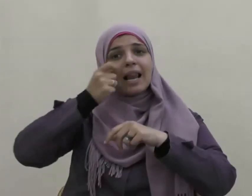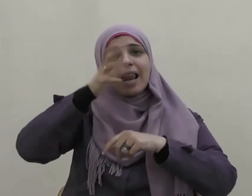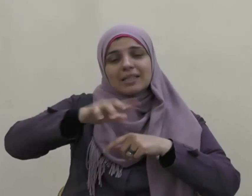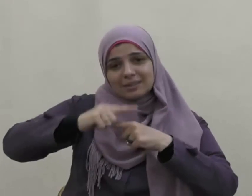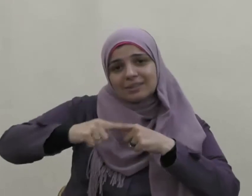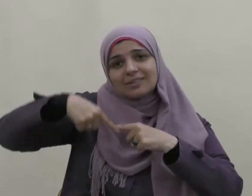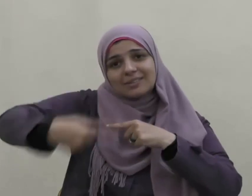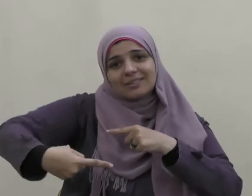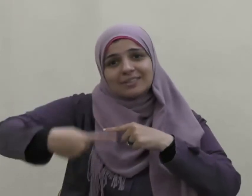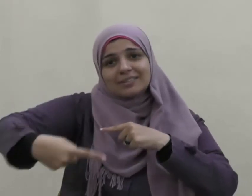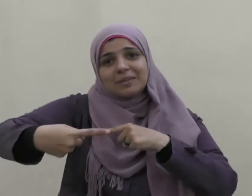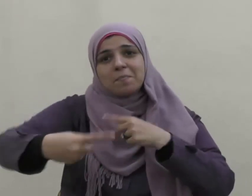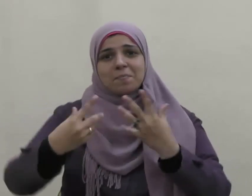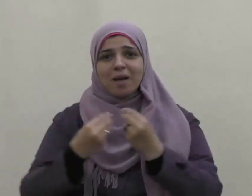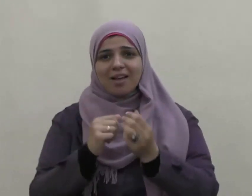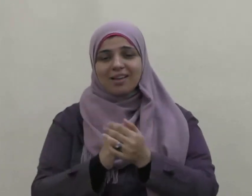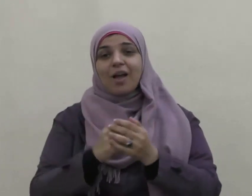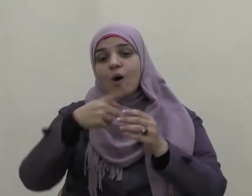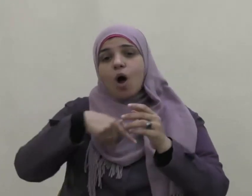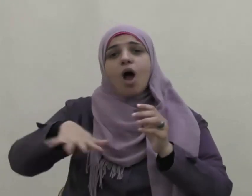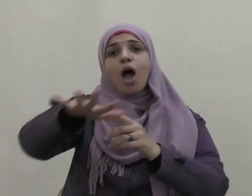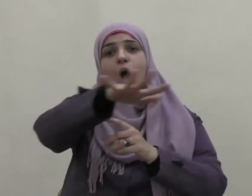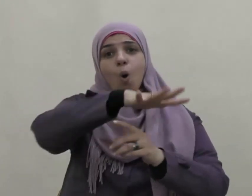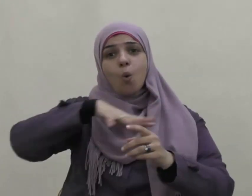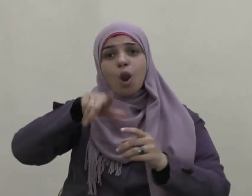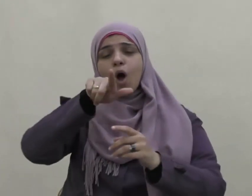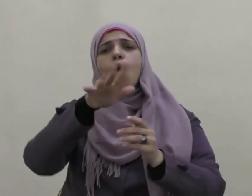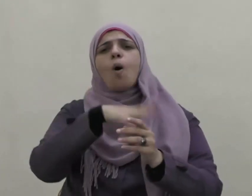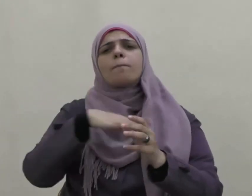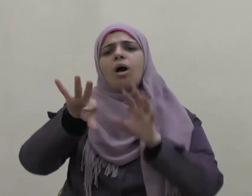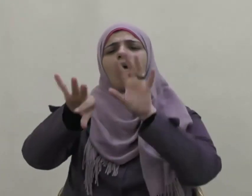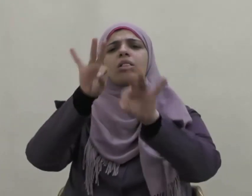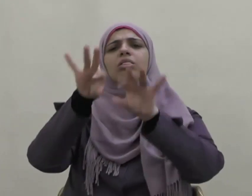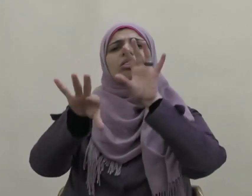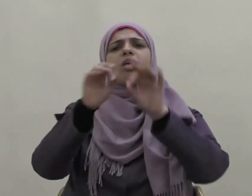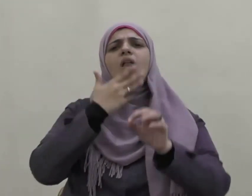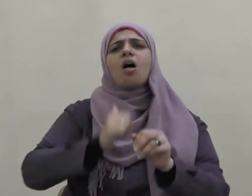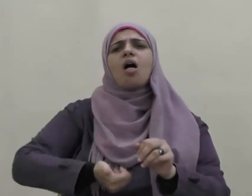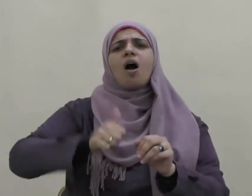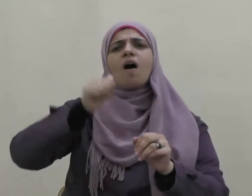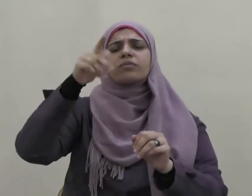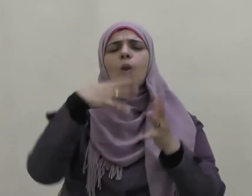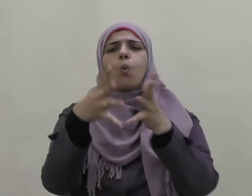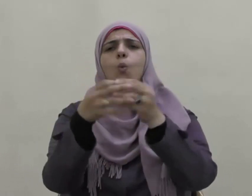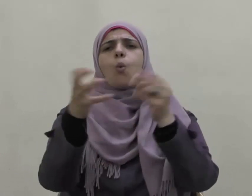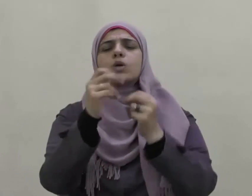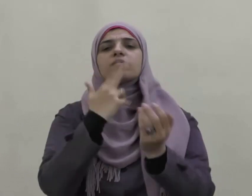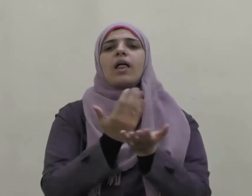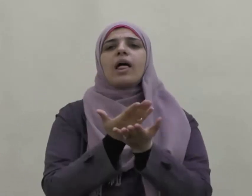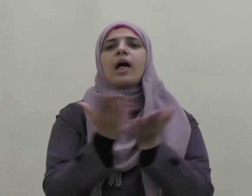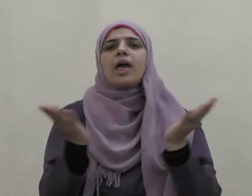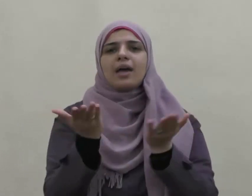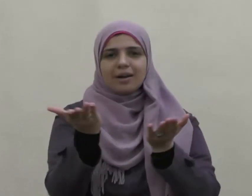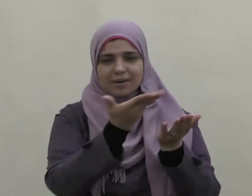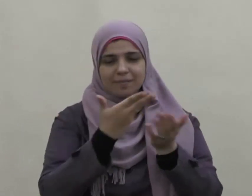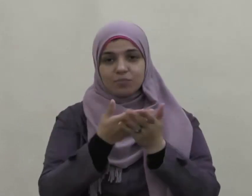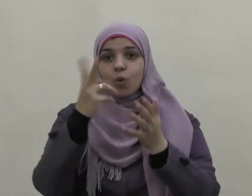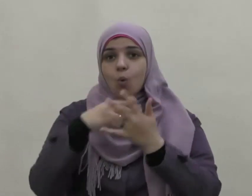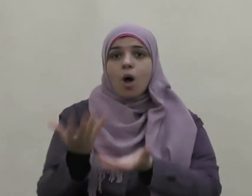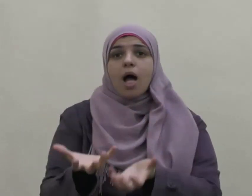يلونهم فهؤلاء هم الصفوة الذين وصفوا بالخيرية وحملوا أمانة